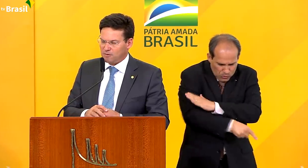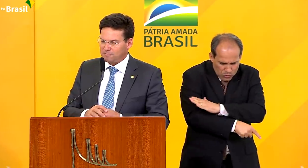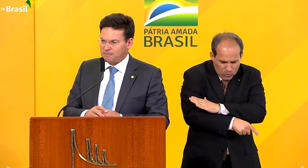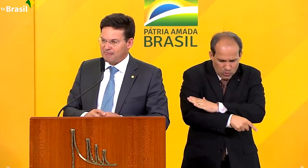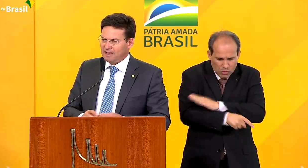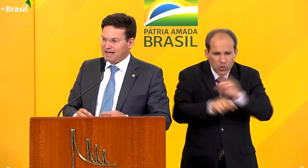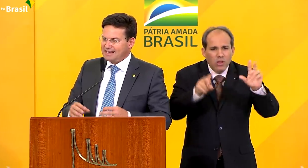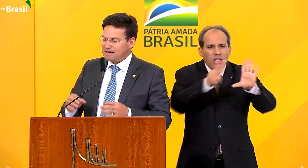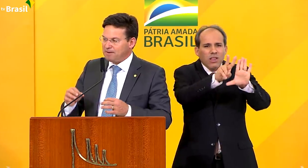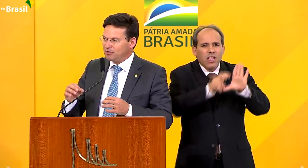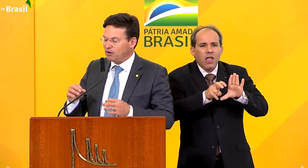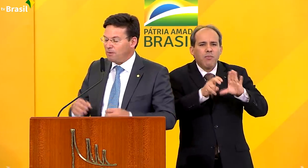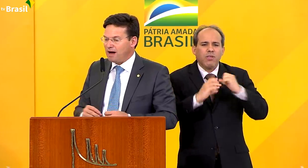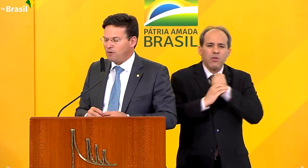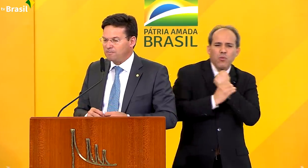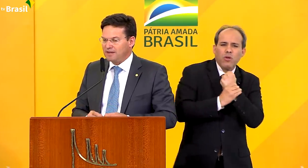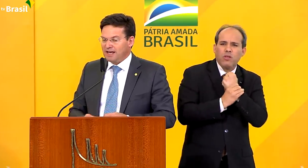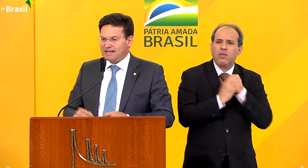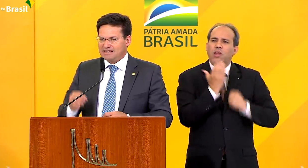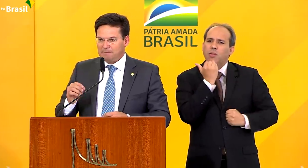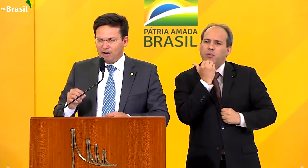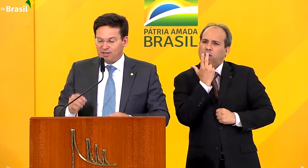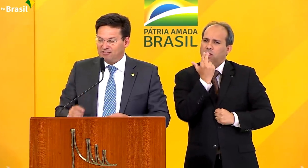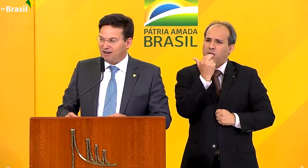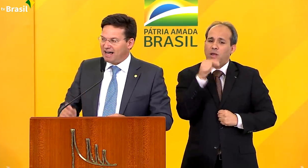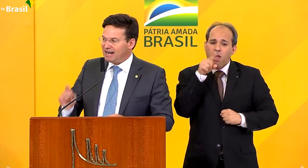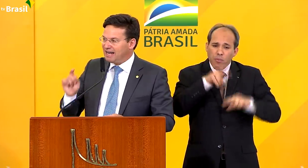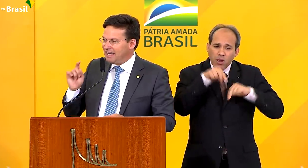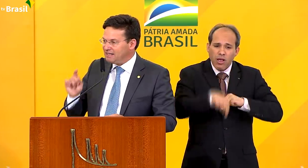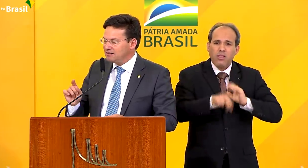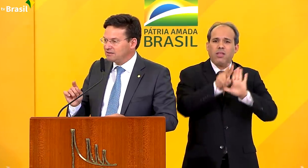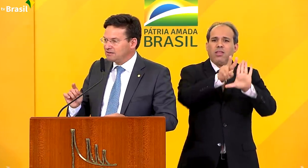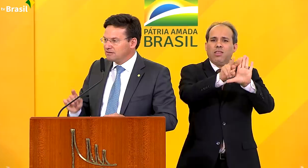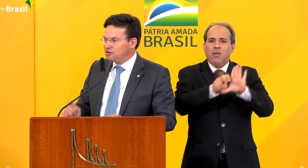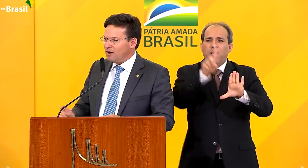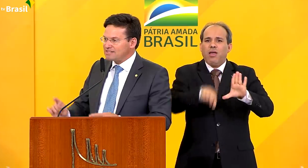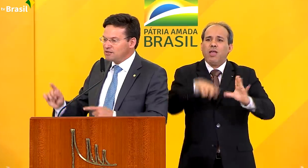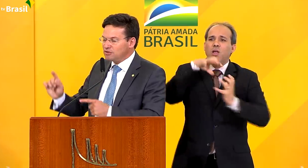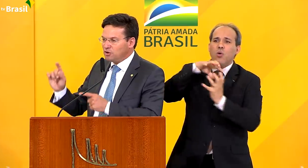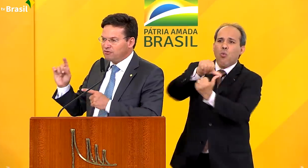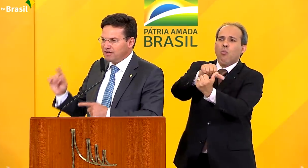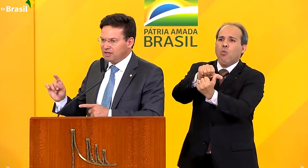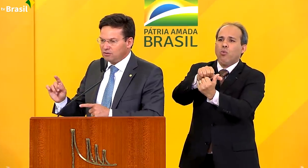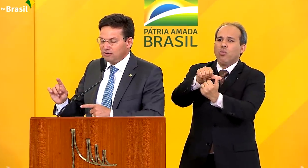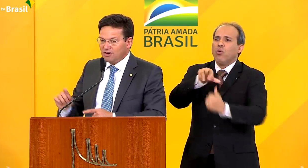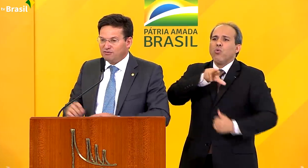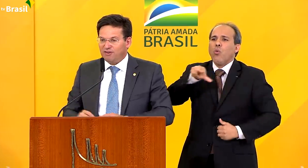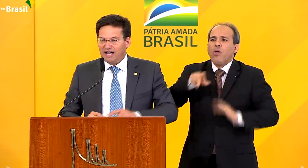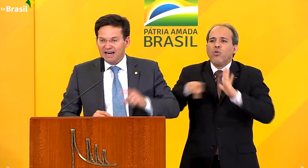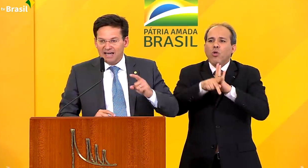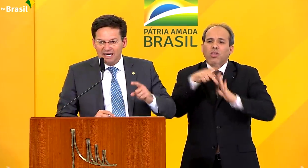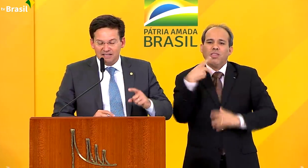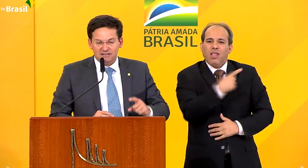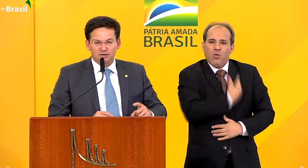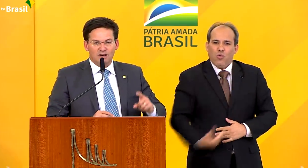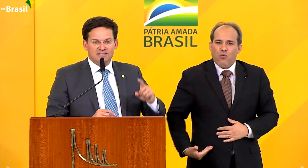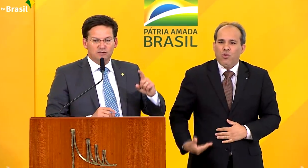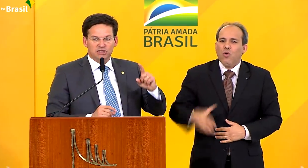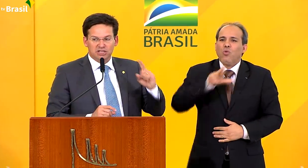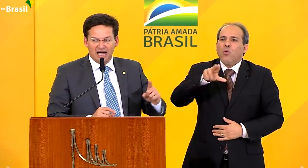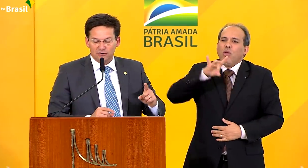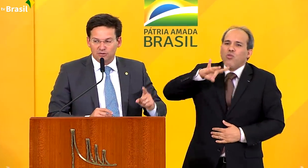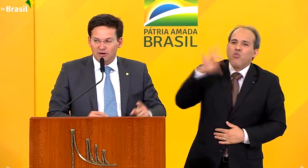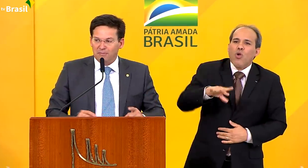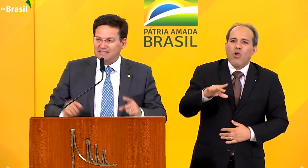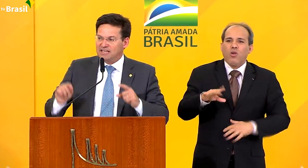e nutricional. Essa pauta global, essa pauta que vai além de uma ação de governo, vai além de uma